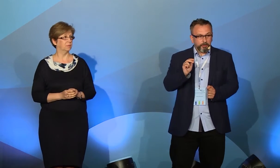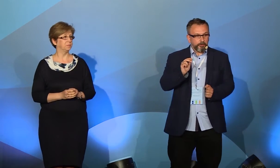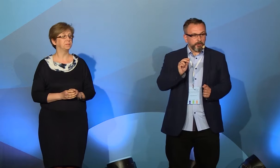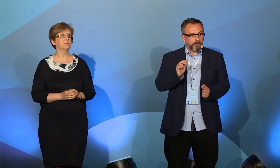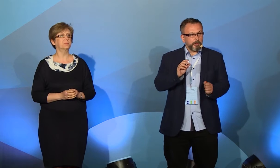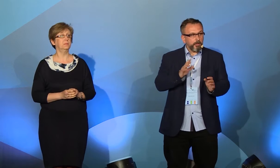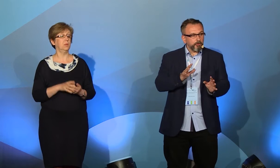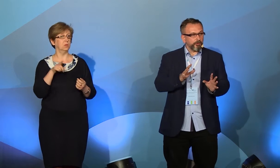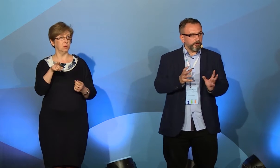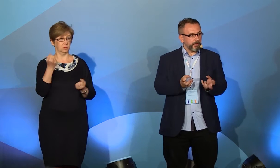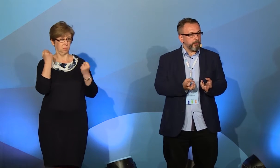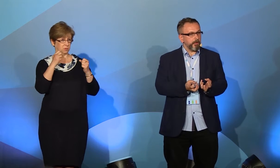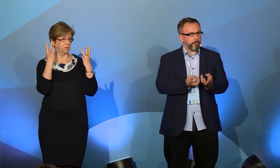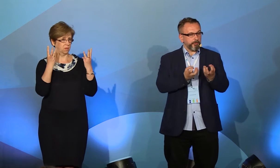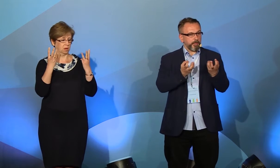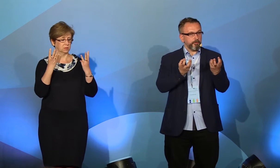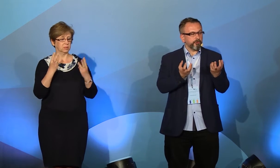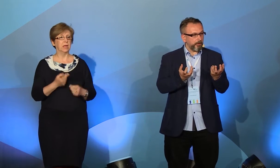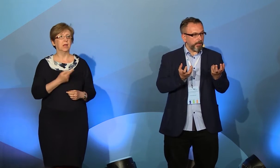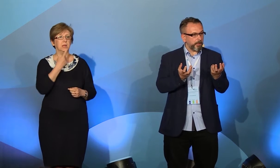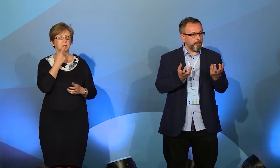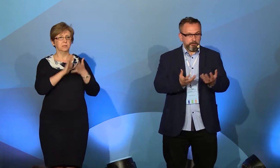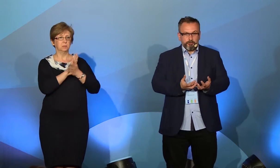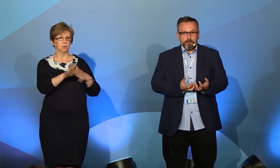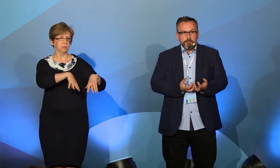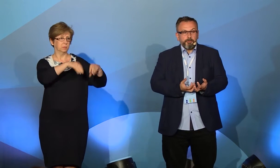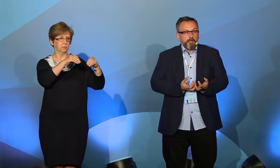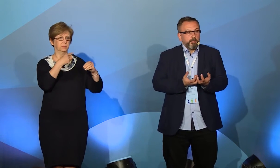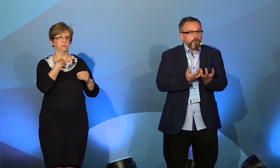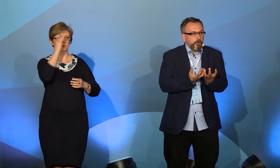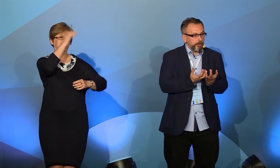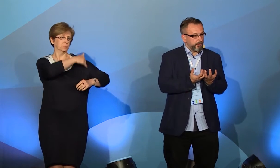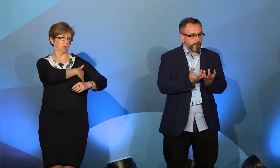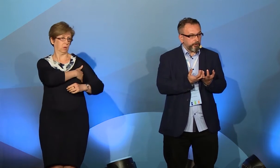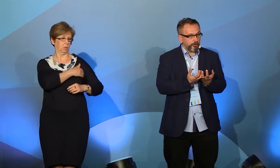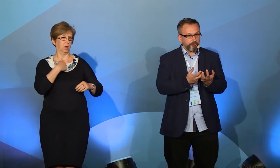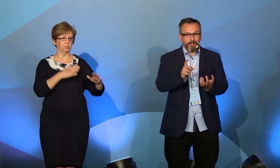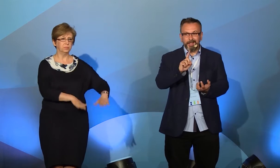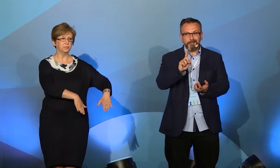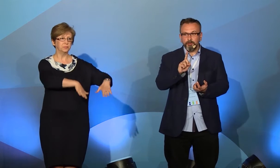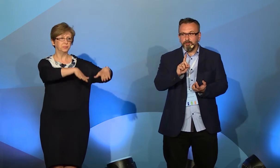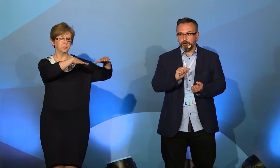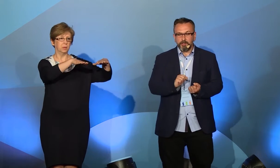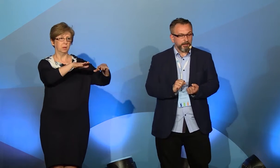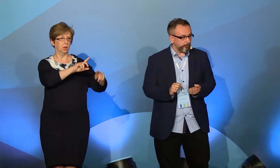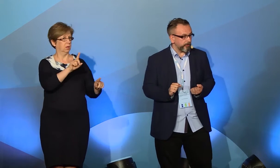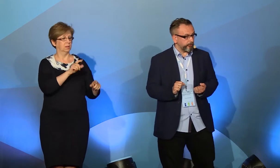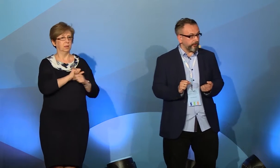istotne, to, że języki migowe powstają w szkołach, czy powstają oddolnie w tych społecznościach, a nie są wymyślane na przykład przez